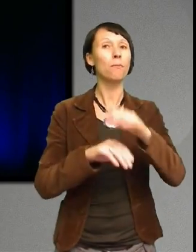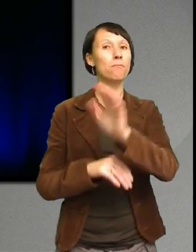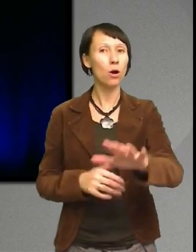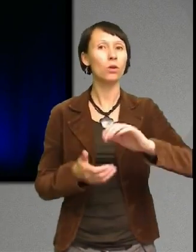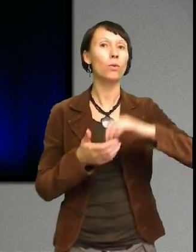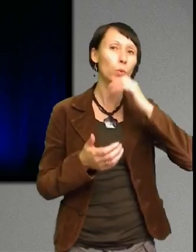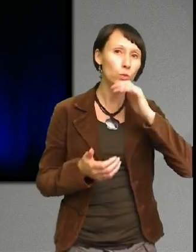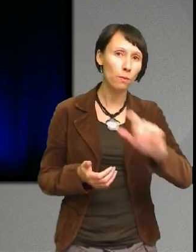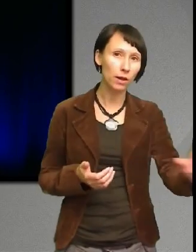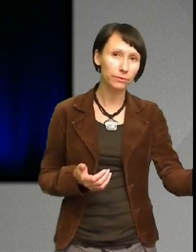Hur ska